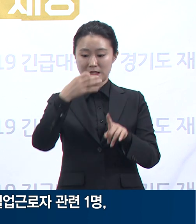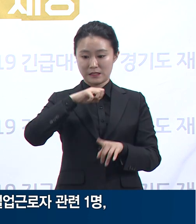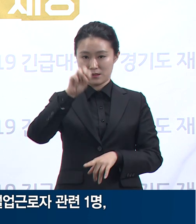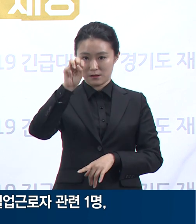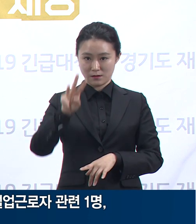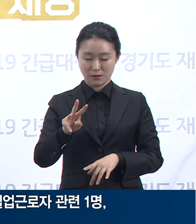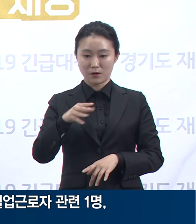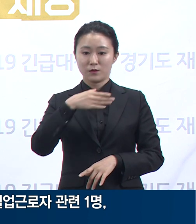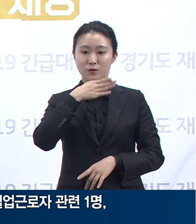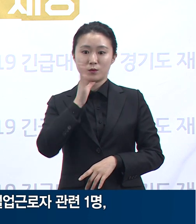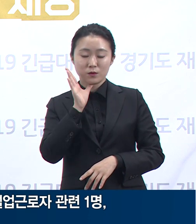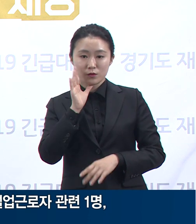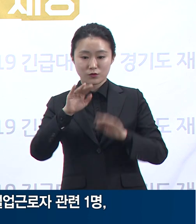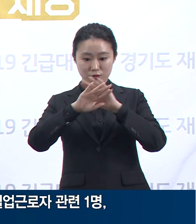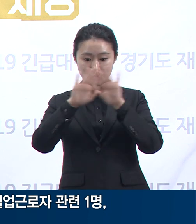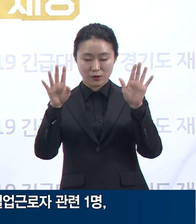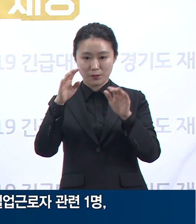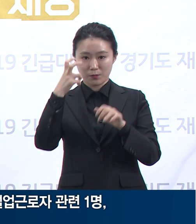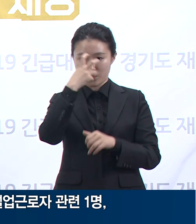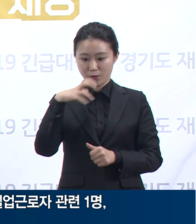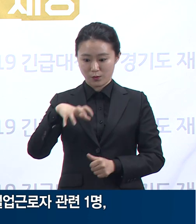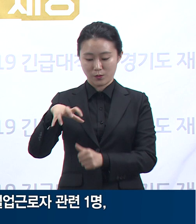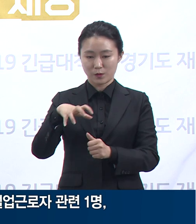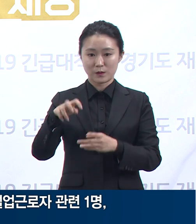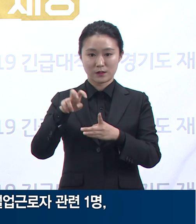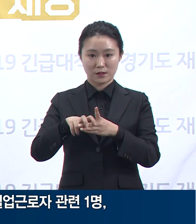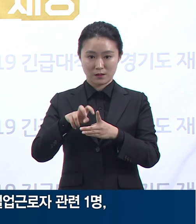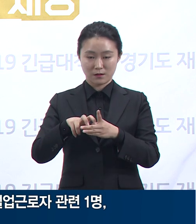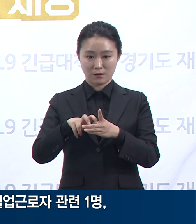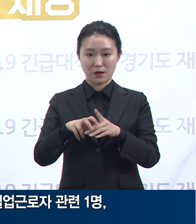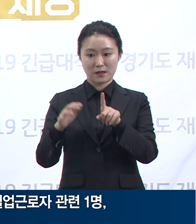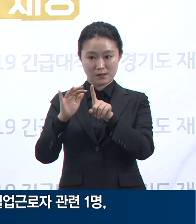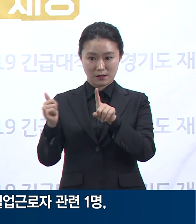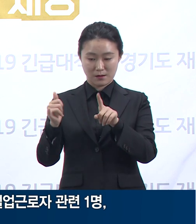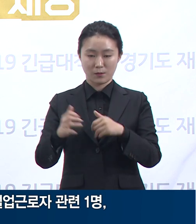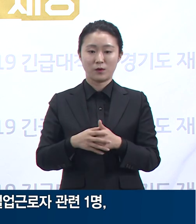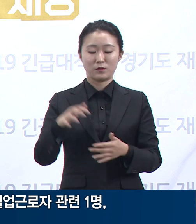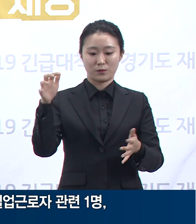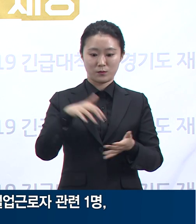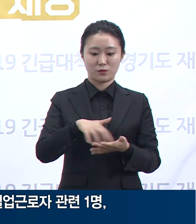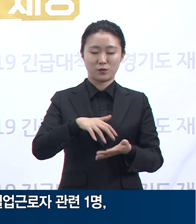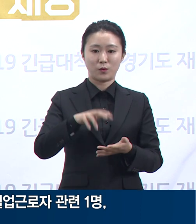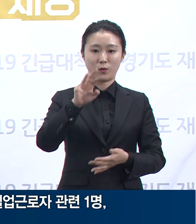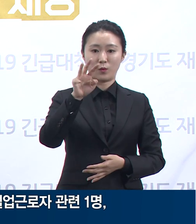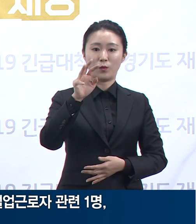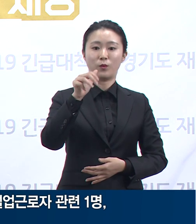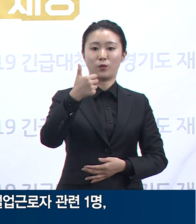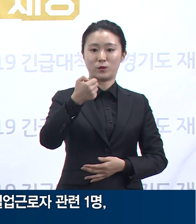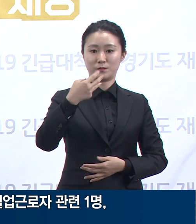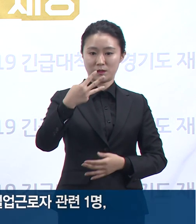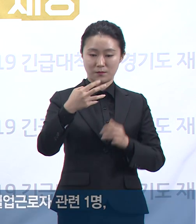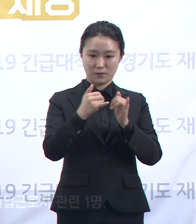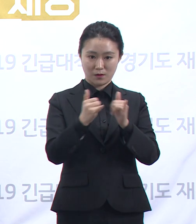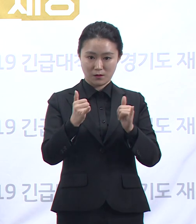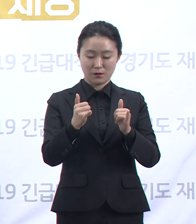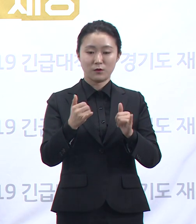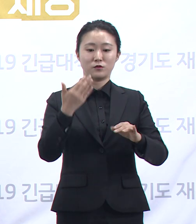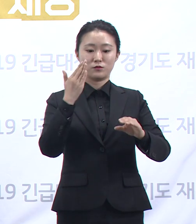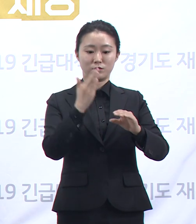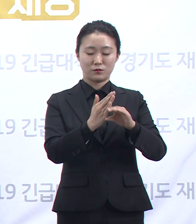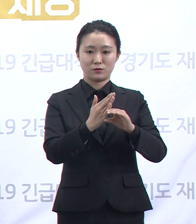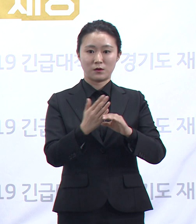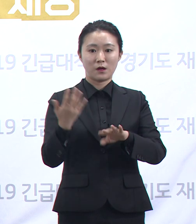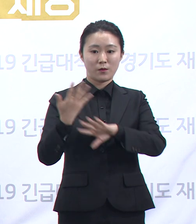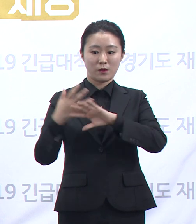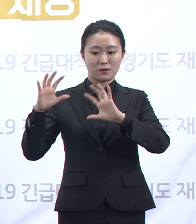총 53명이며 이 중 회외유입 관련은 4명입니다. 신규 확진자 중 감염 경로를 알 수